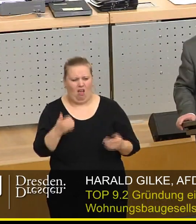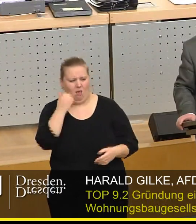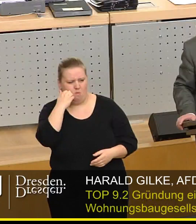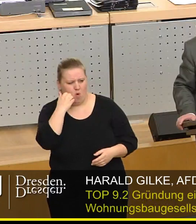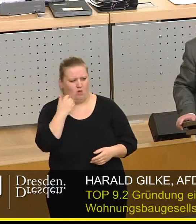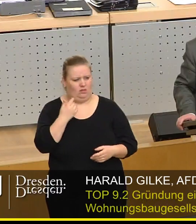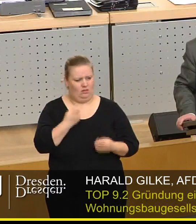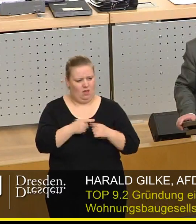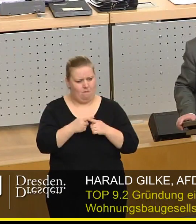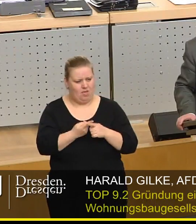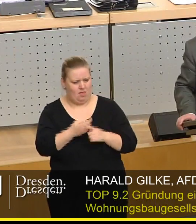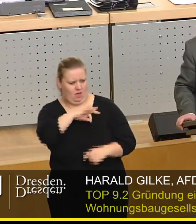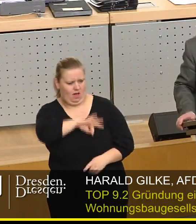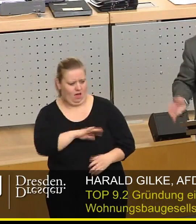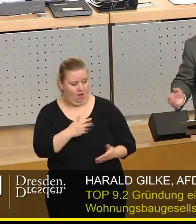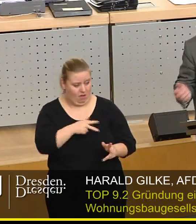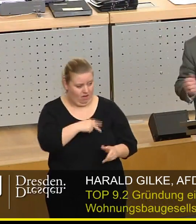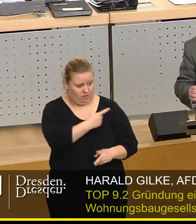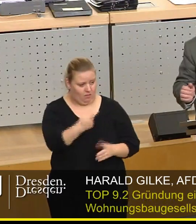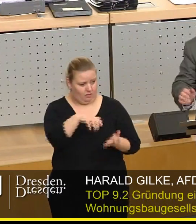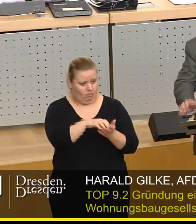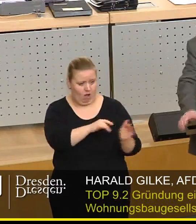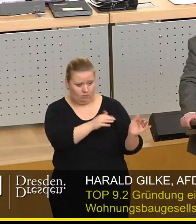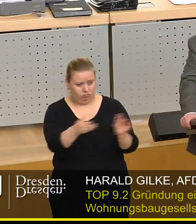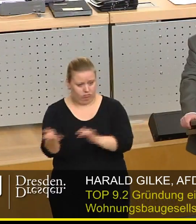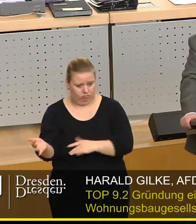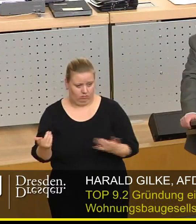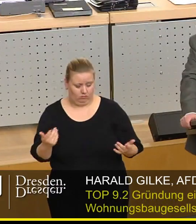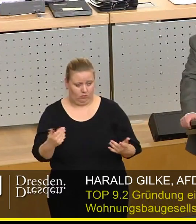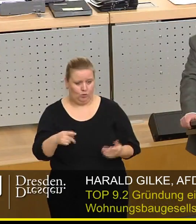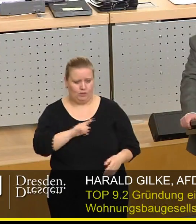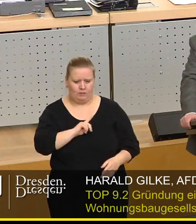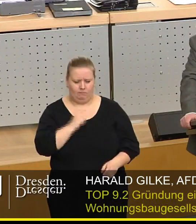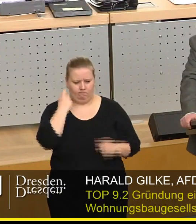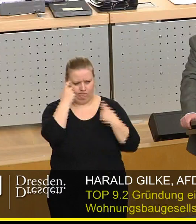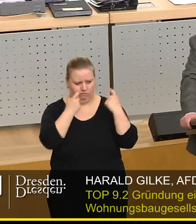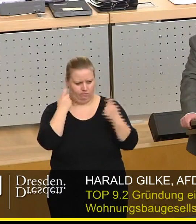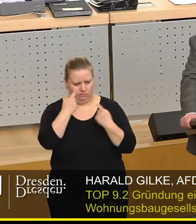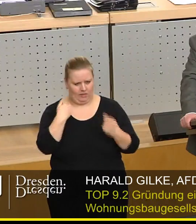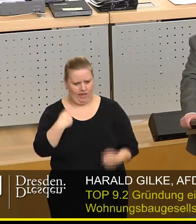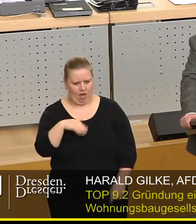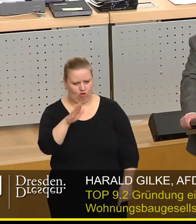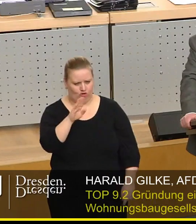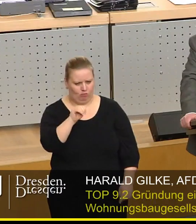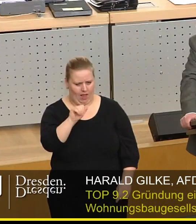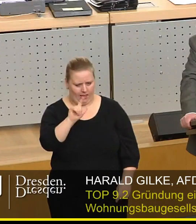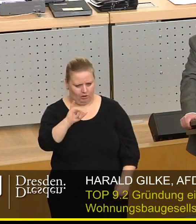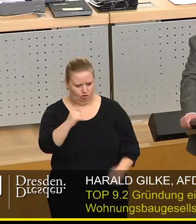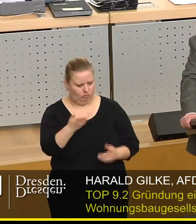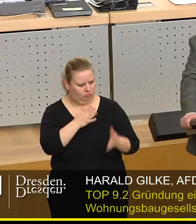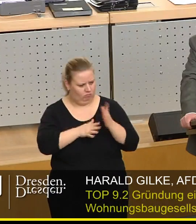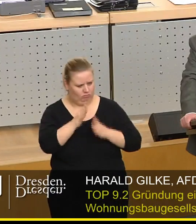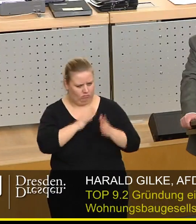Miethaier. Sie verknappen aber selber den Markt. Gut. Und was mich jetzt ein bisschen erstaunt hat, Herr Schmelig, Sie sprachen davon, die